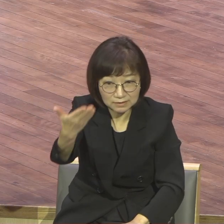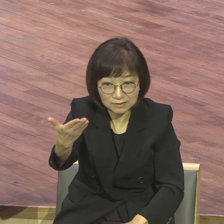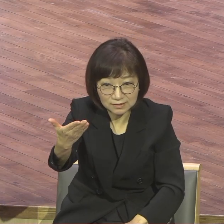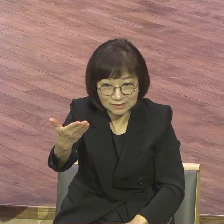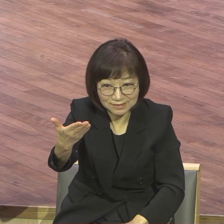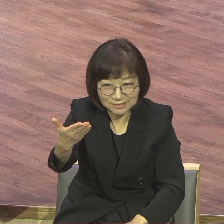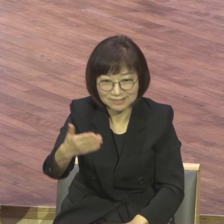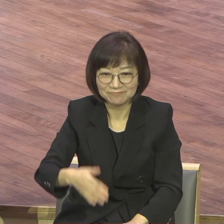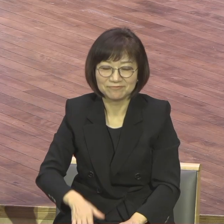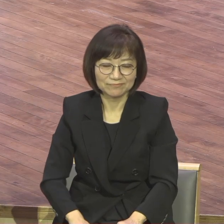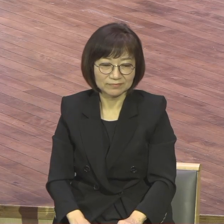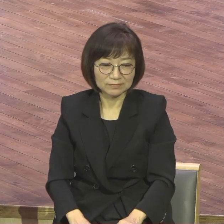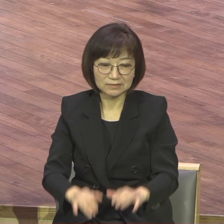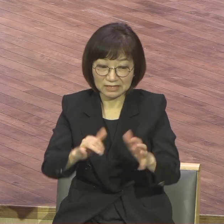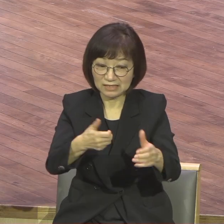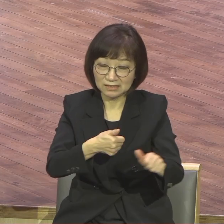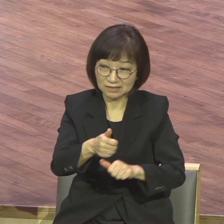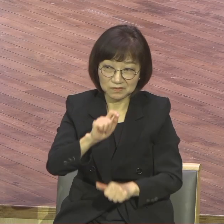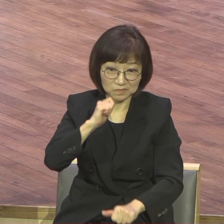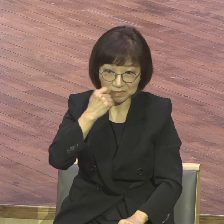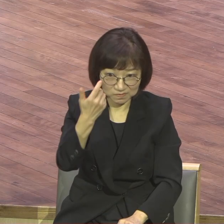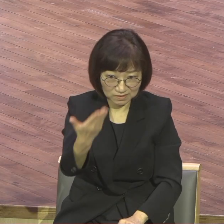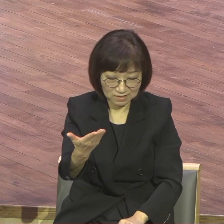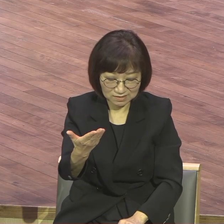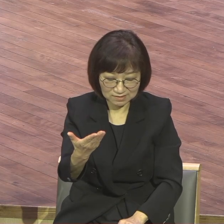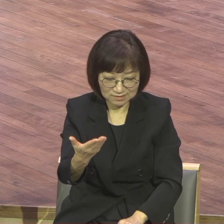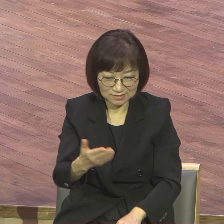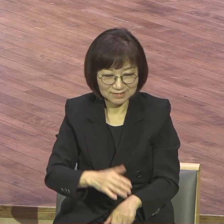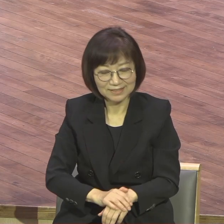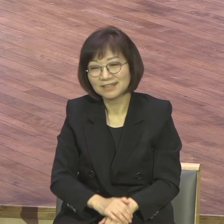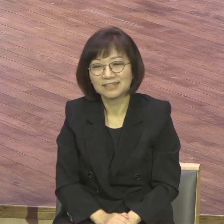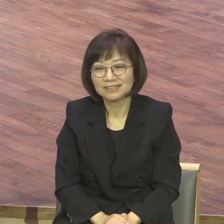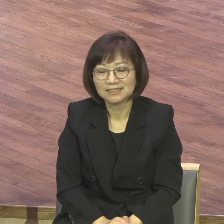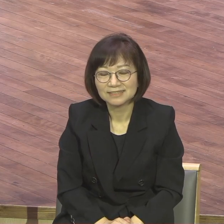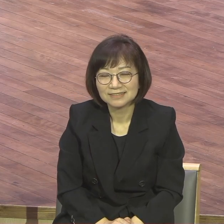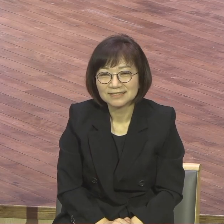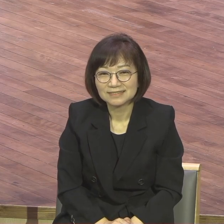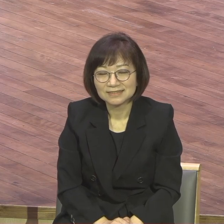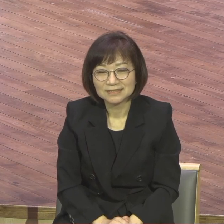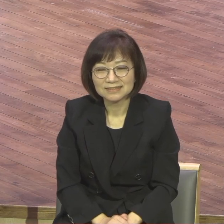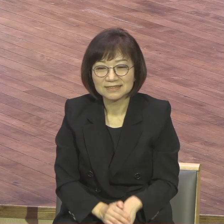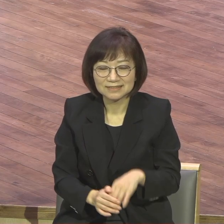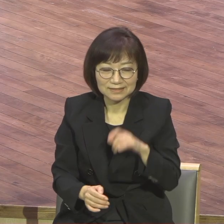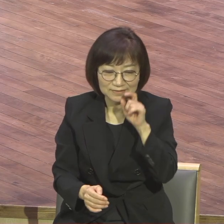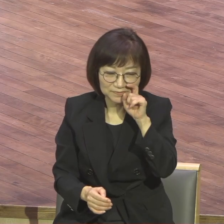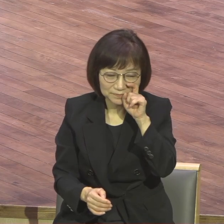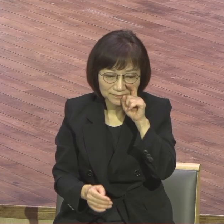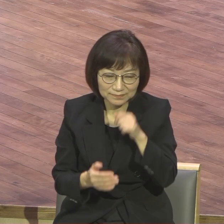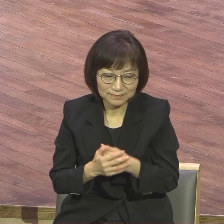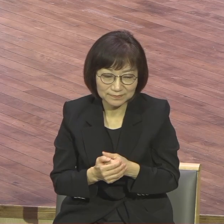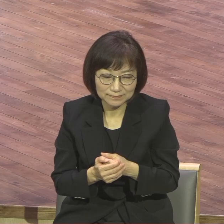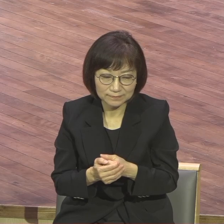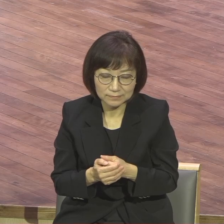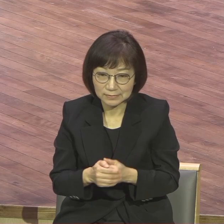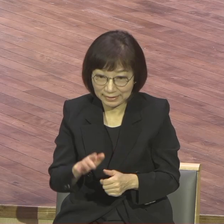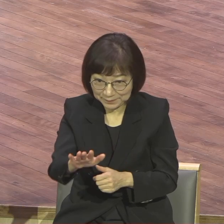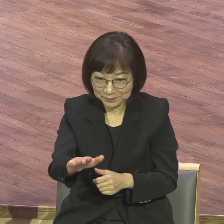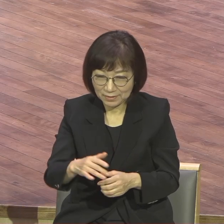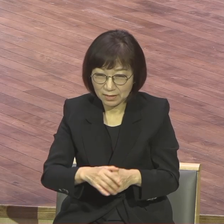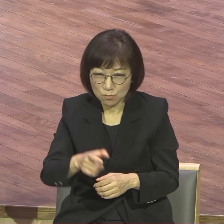세상을 못 이깁니까 우리는요 어떤 신앙인이 되어야 되느냐 그 센 물결을 치고 올라가잖아요